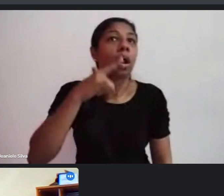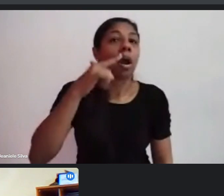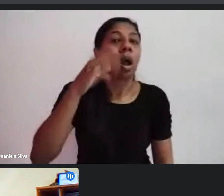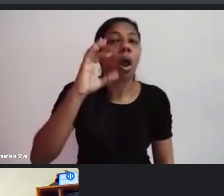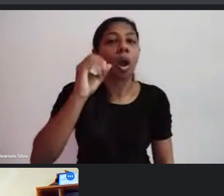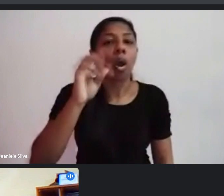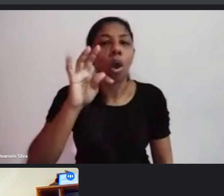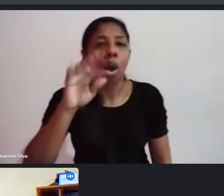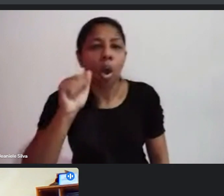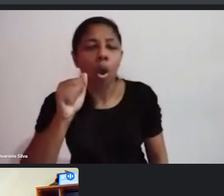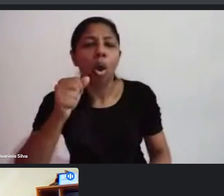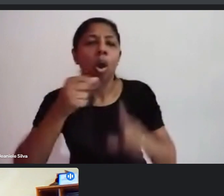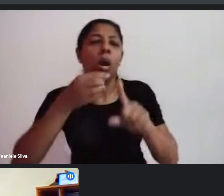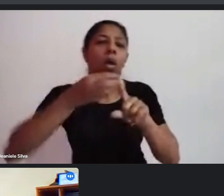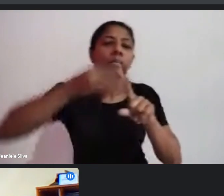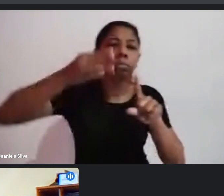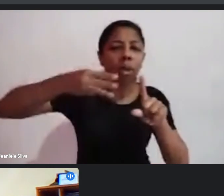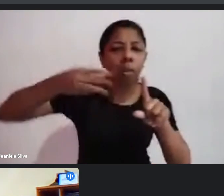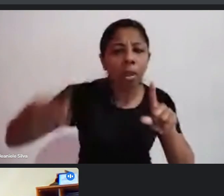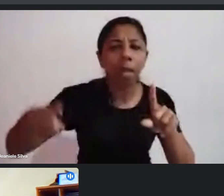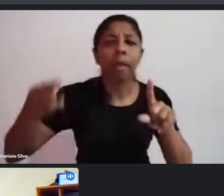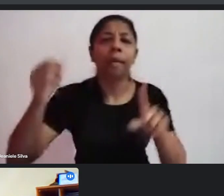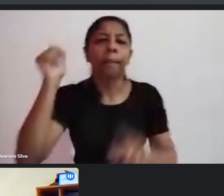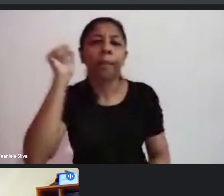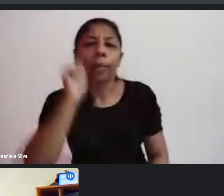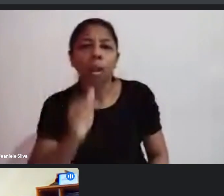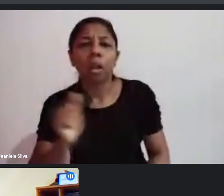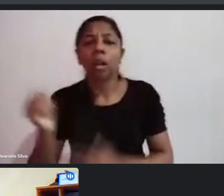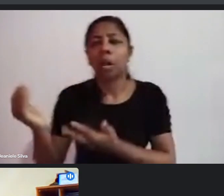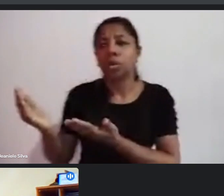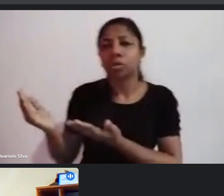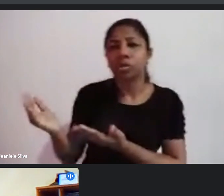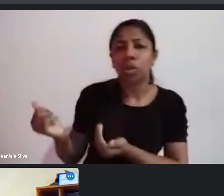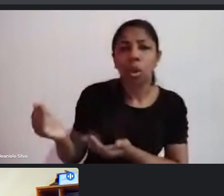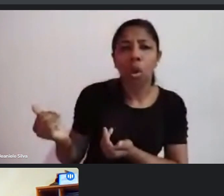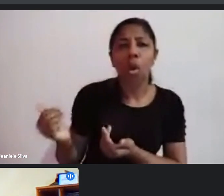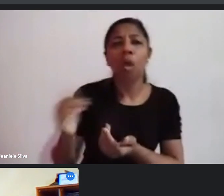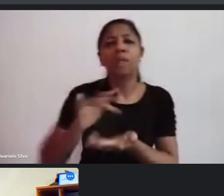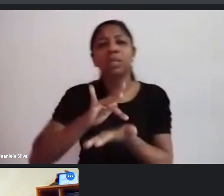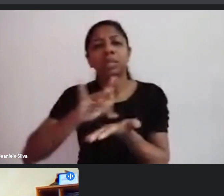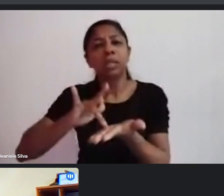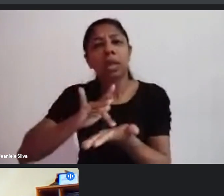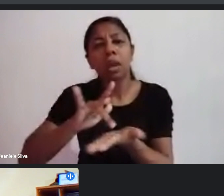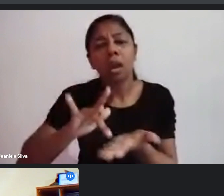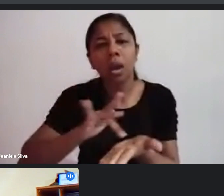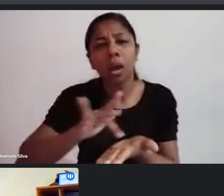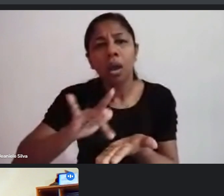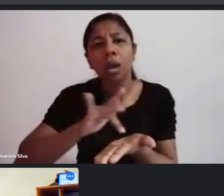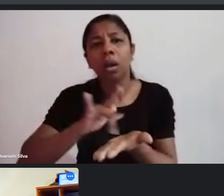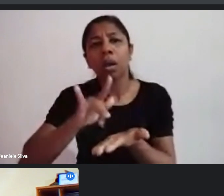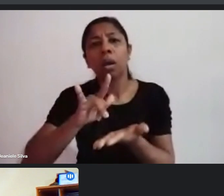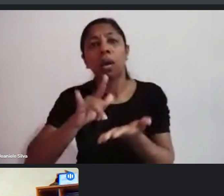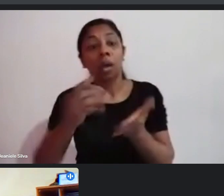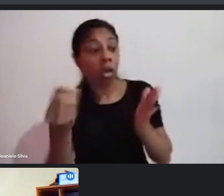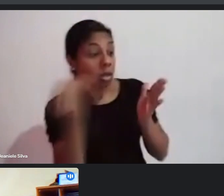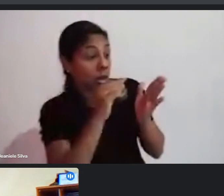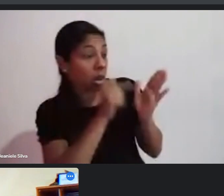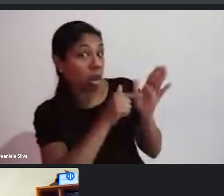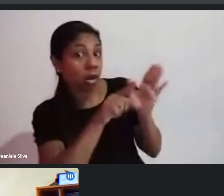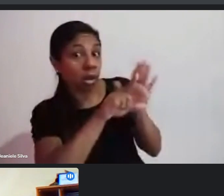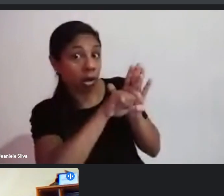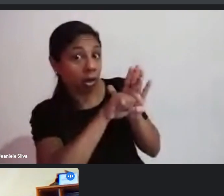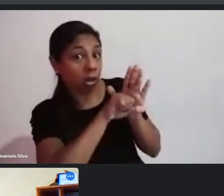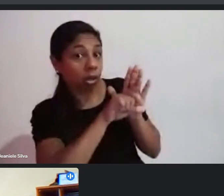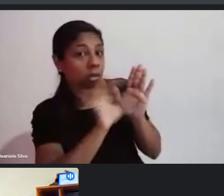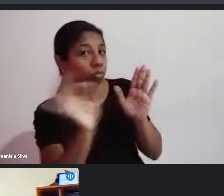LGBTs, por exemplo, para mulheres, para juventudes, para ciganos, não está lá na letra fria da lei.